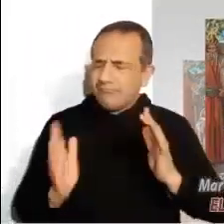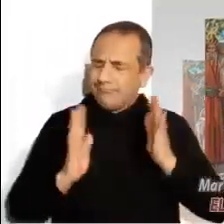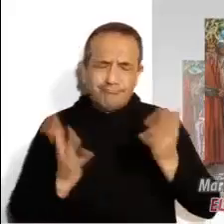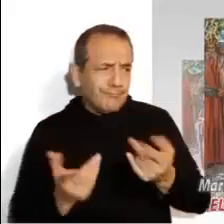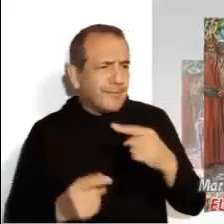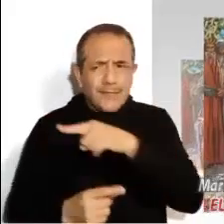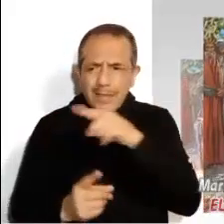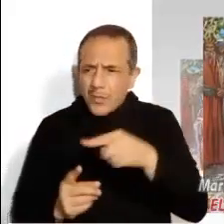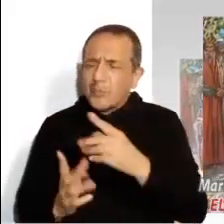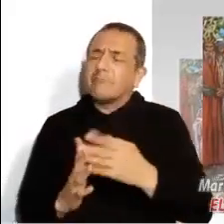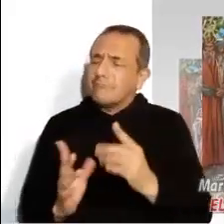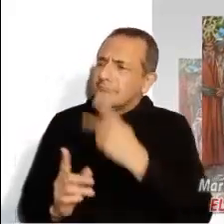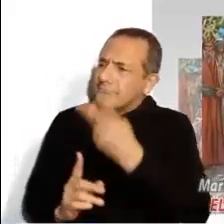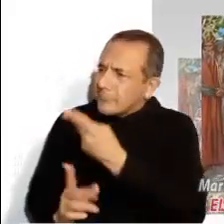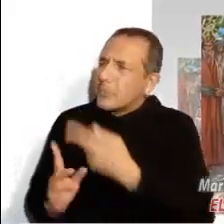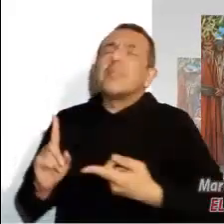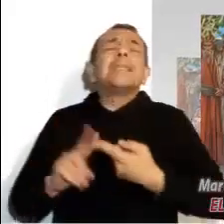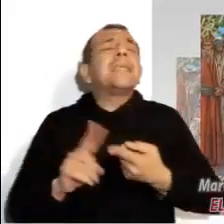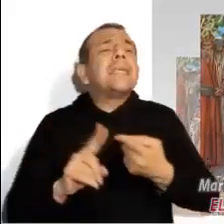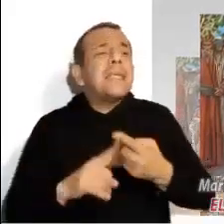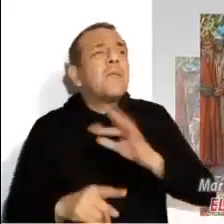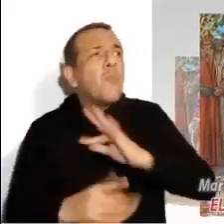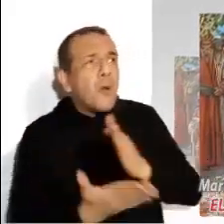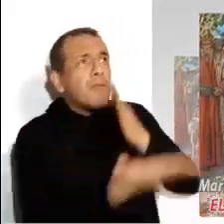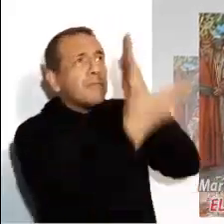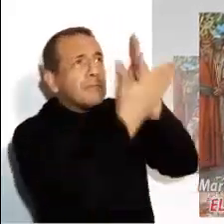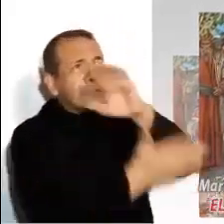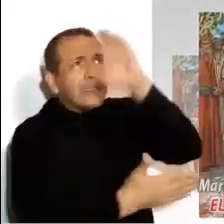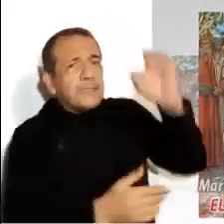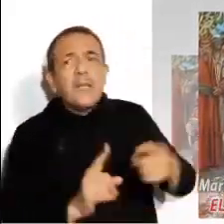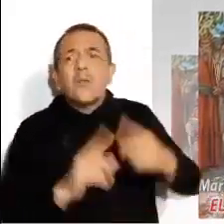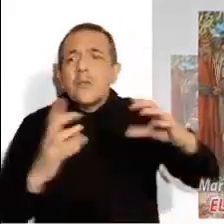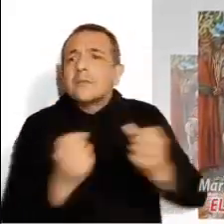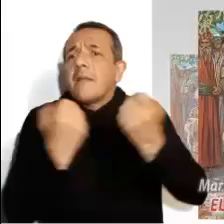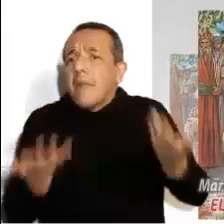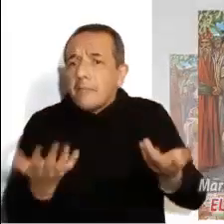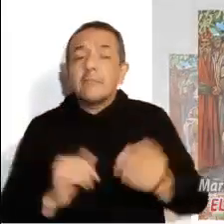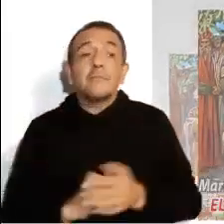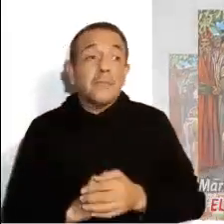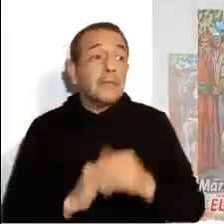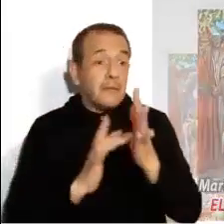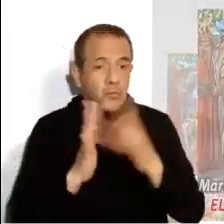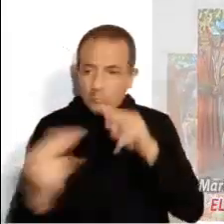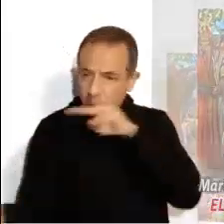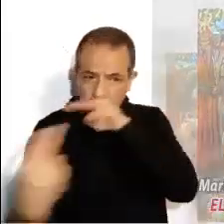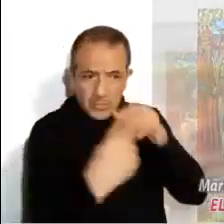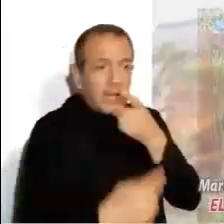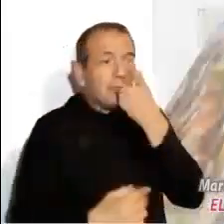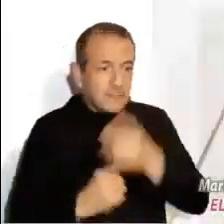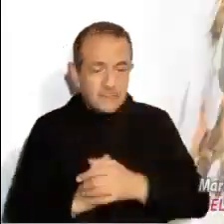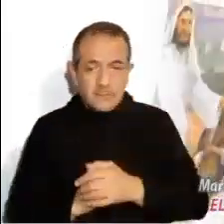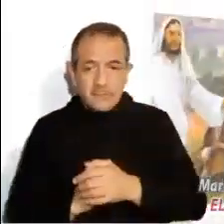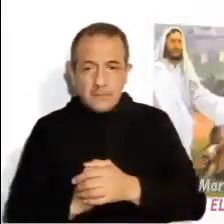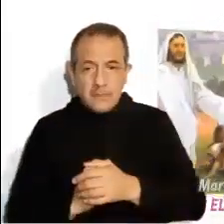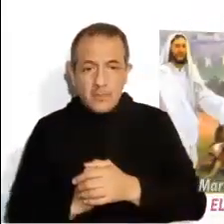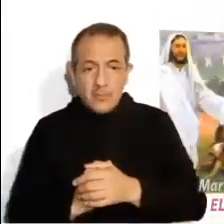asombrados y exclamaron, Entonces, ¿quién podrá salvarse? Pero Jesús, mirándolos fijamente,